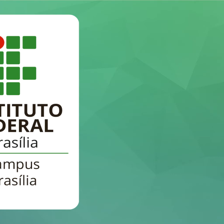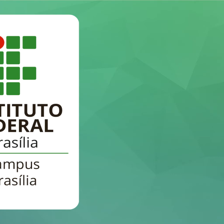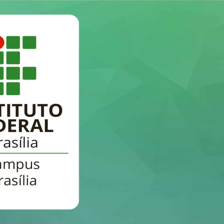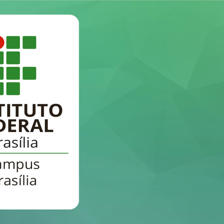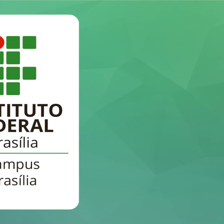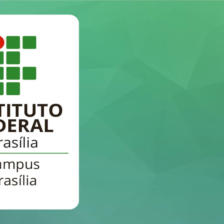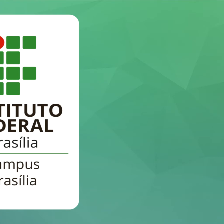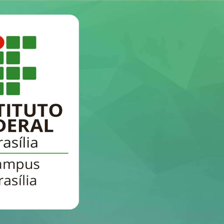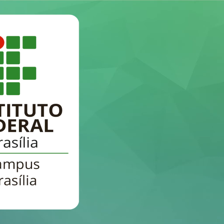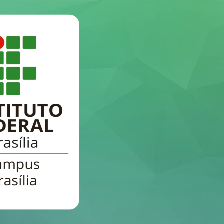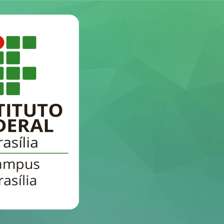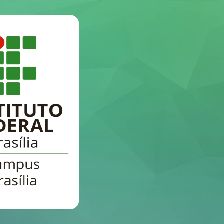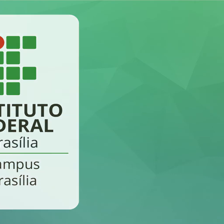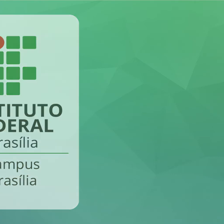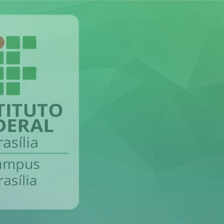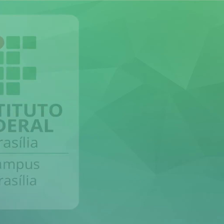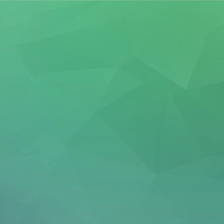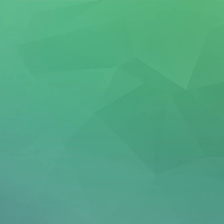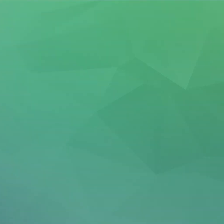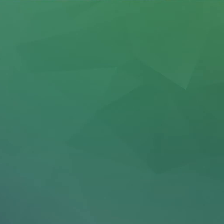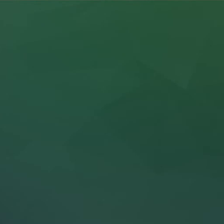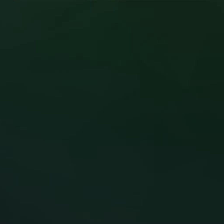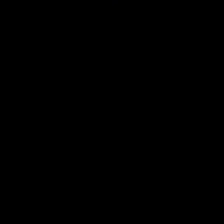Legenda Ruberti Sônia Ruberti